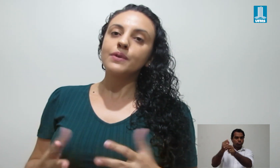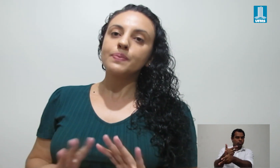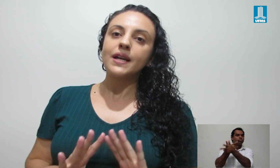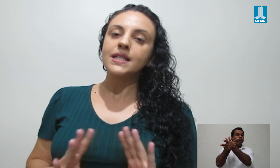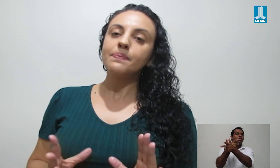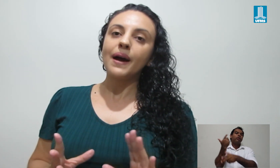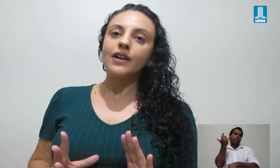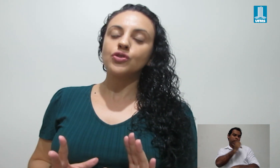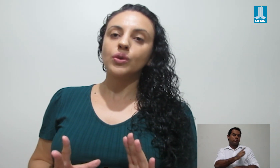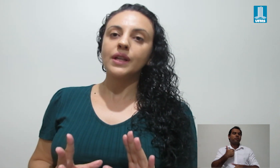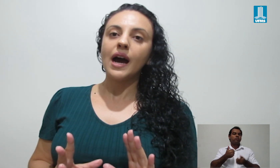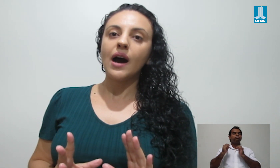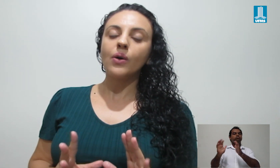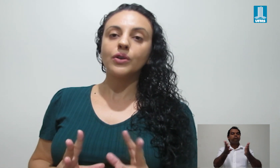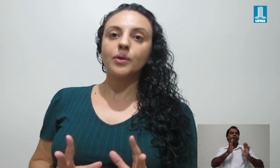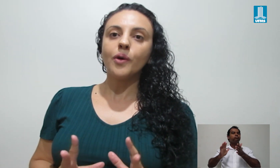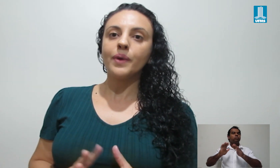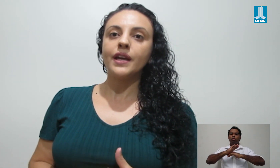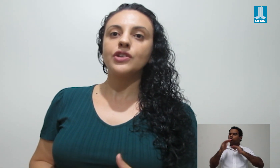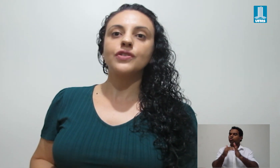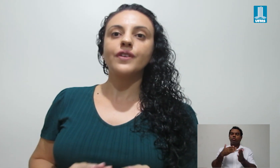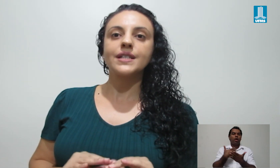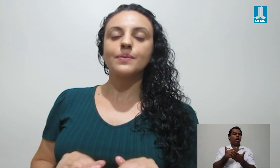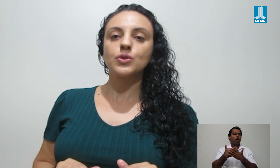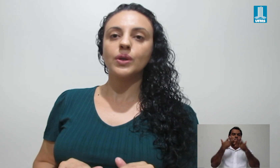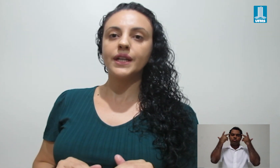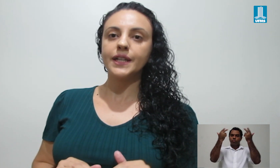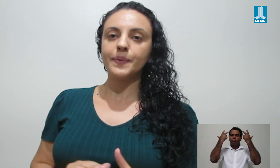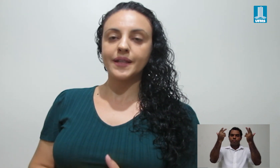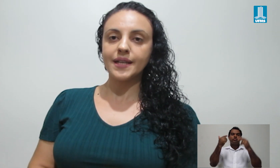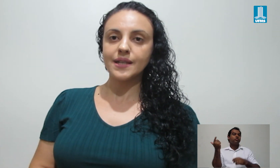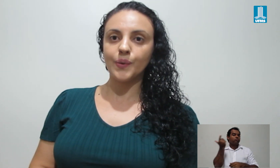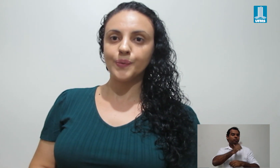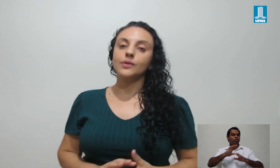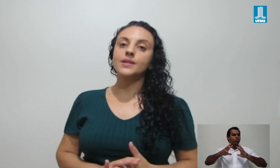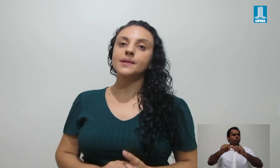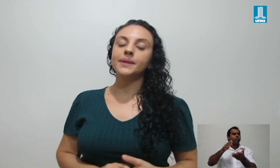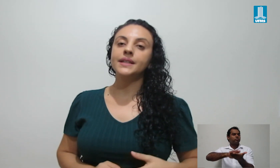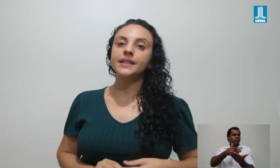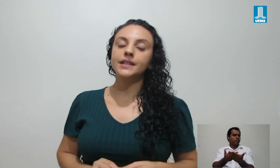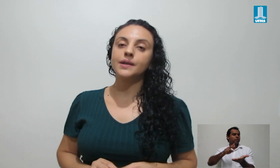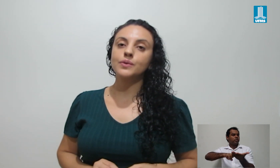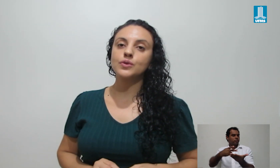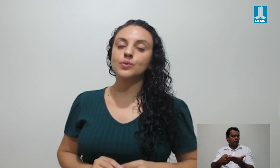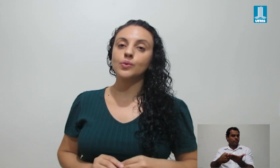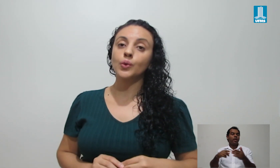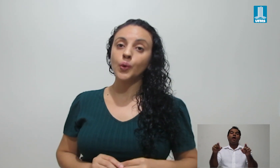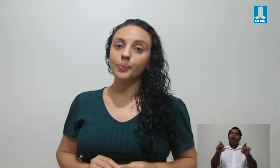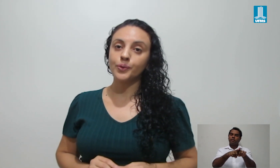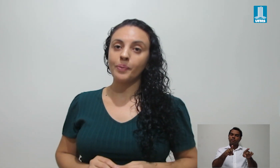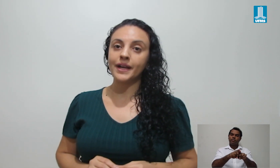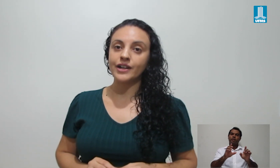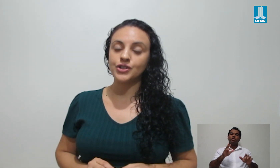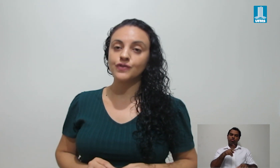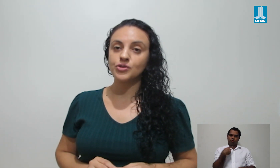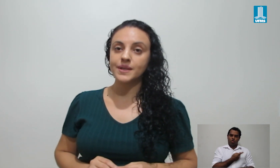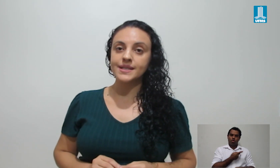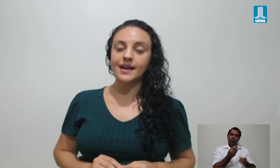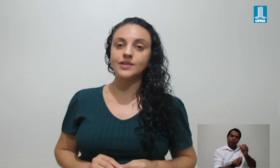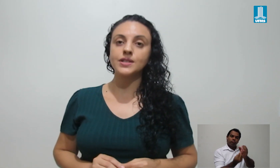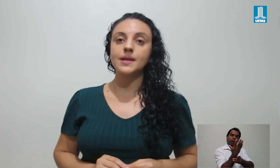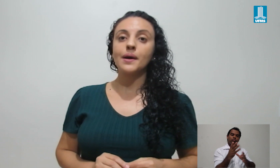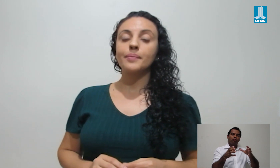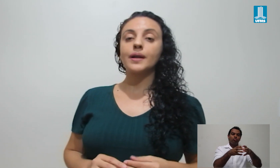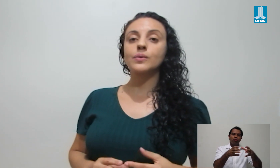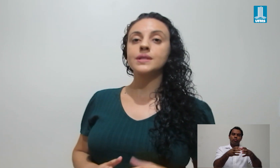conseguimos participar de toda a aula normalmente e fazemos toda a interpretação. Nós também criamos um grupo no aplicativo de